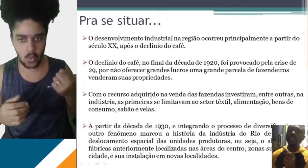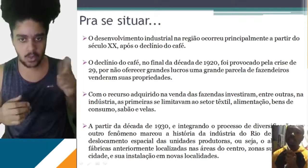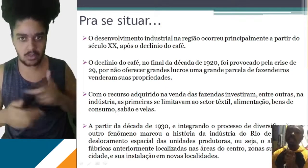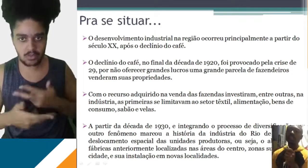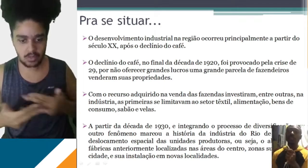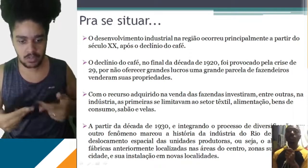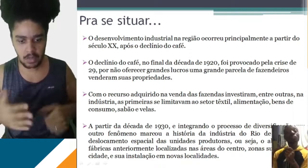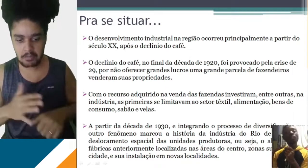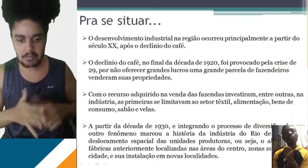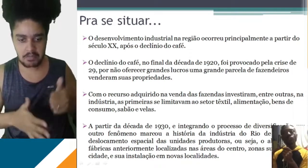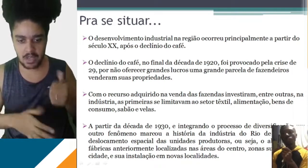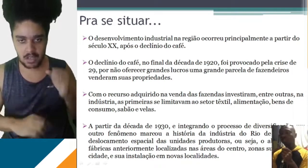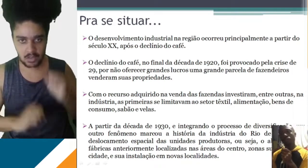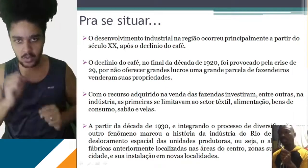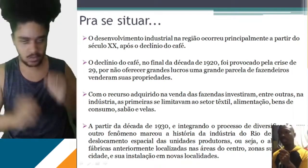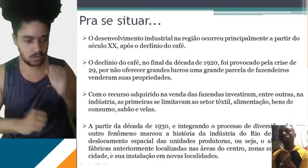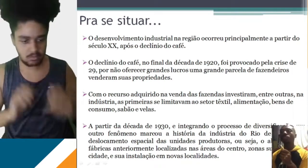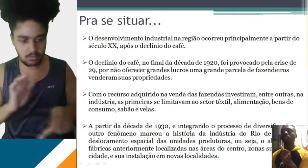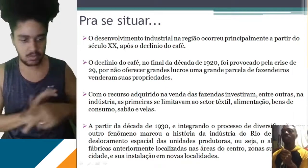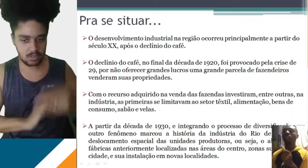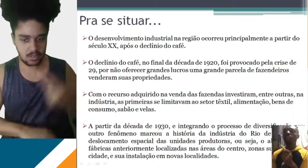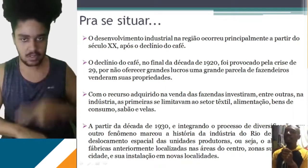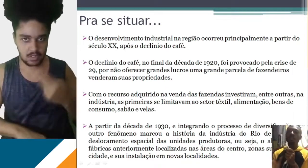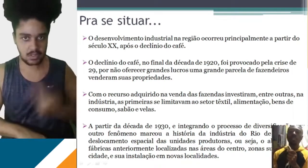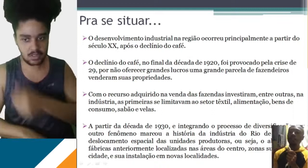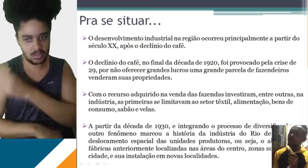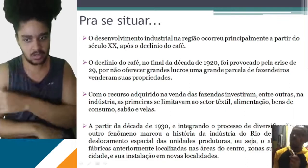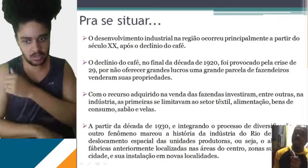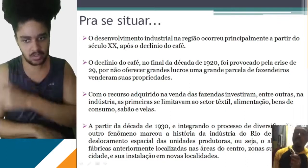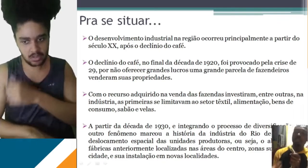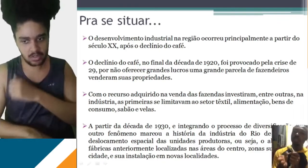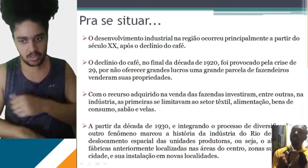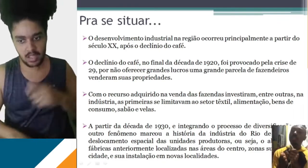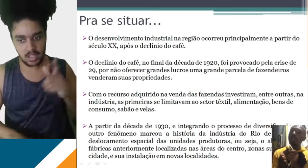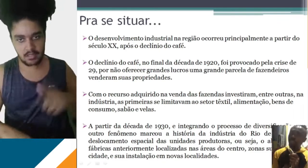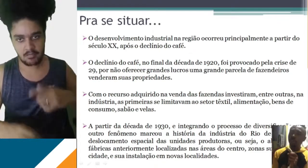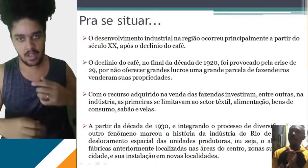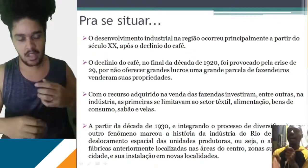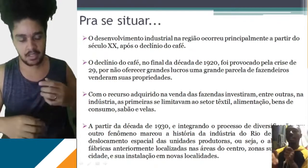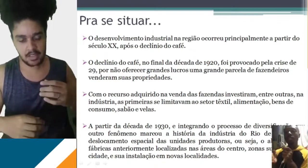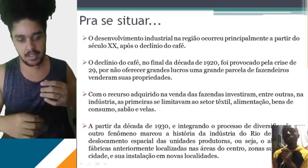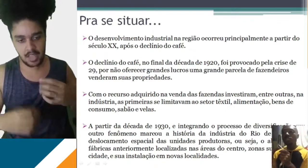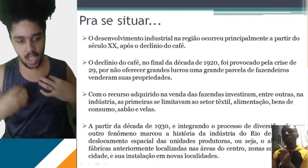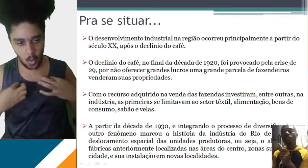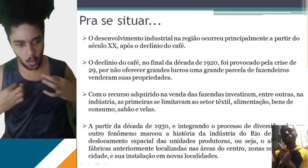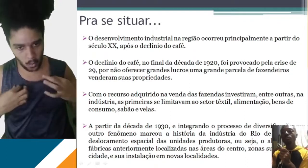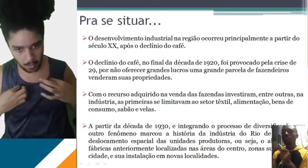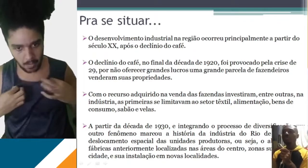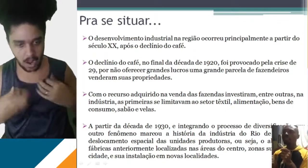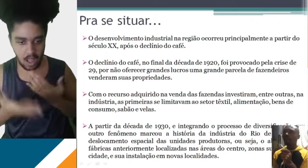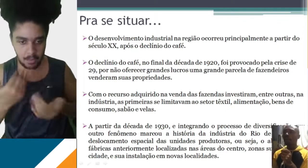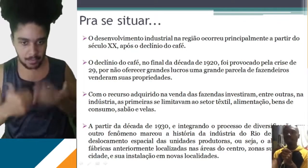coisas. O são essas coisas? São as primeiras indústrias que vão aparecer aqui no Rio de Janeiro, que vai se limitar principalmente ao setor textil, alimentício,